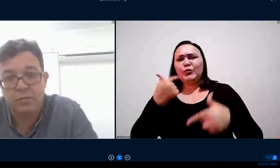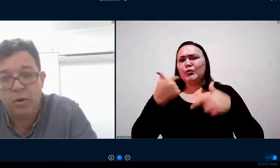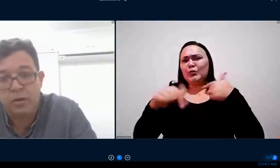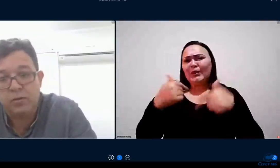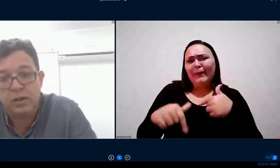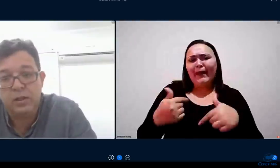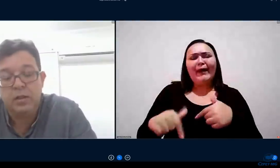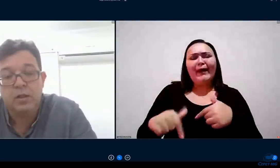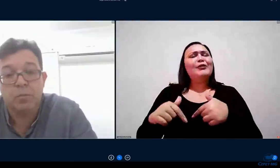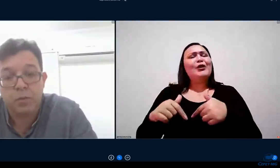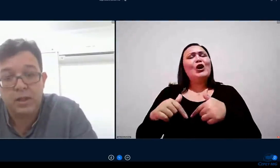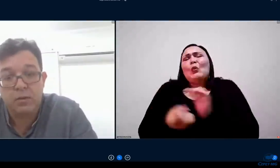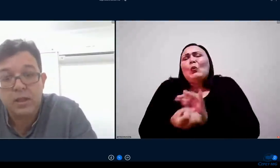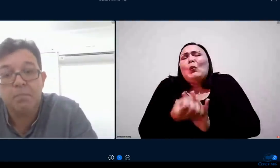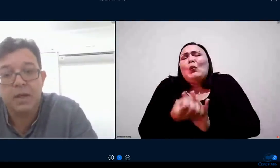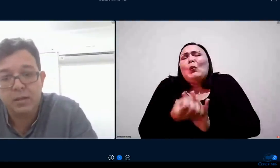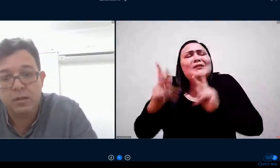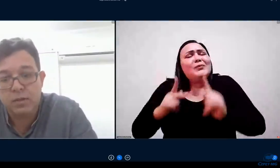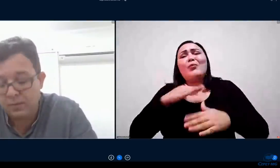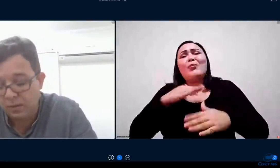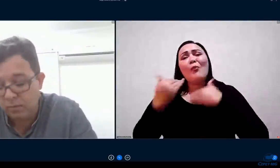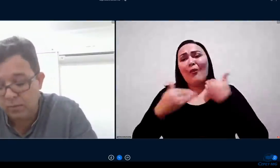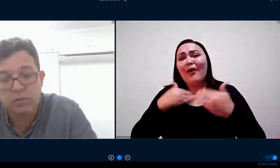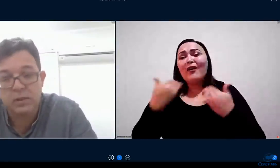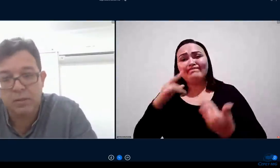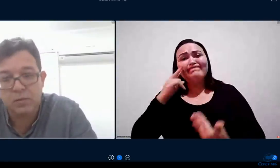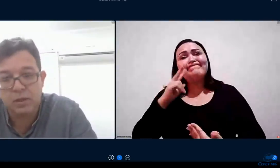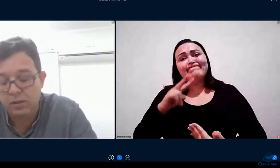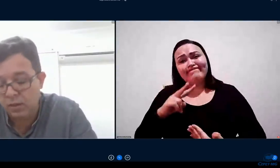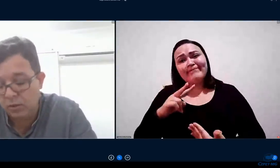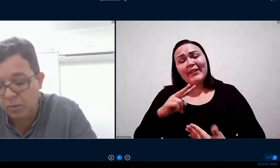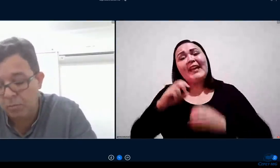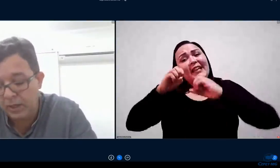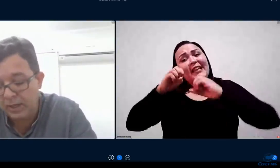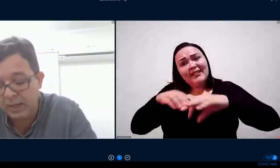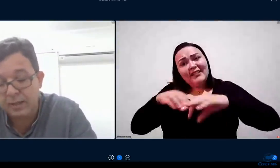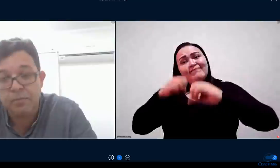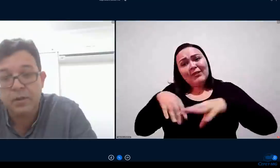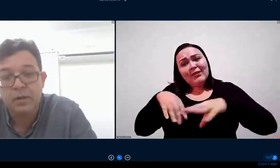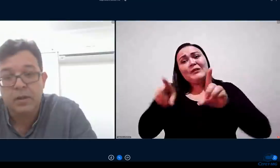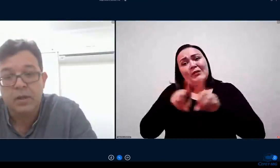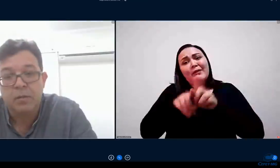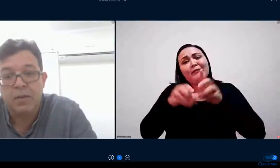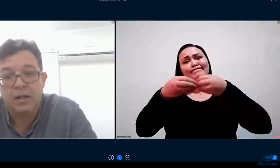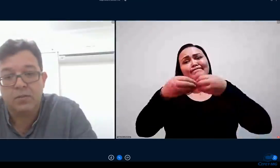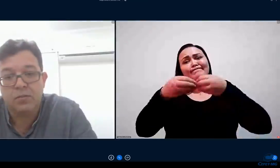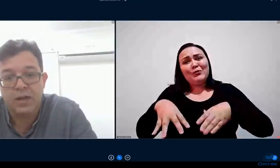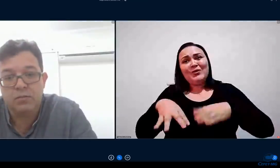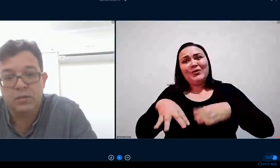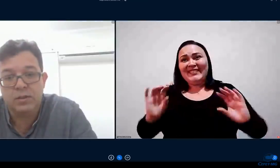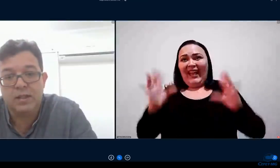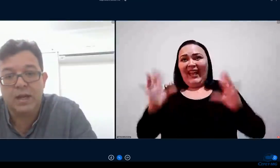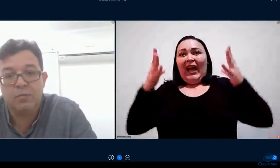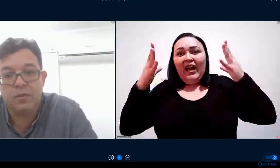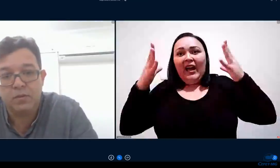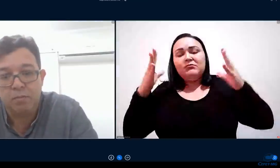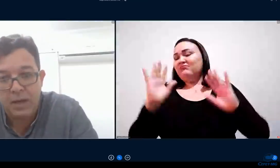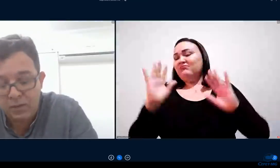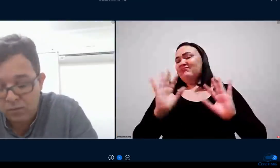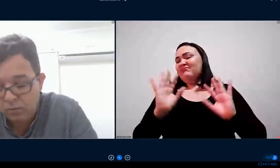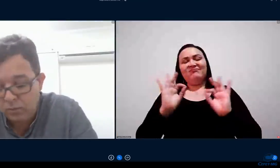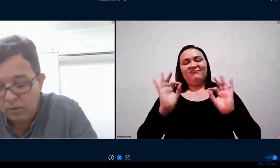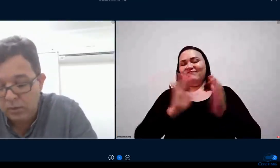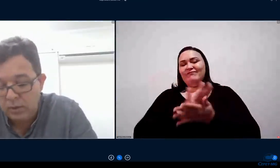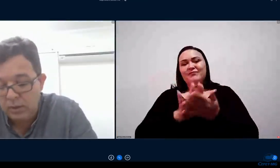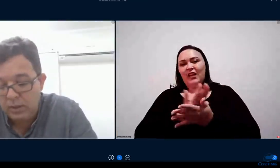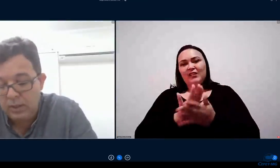milhares de mortos aí e por que não também na educação então não temos que comemorar nada mas o fato de darmos esse